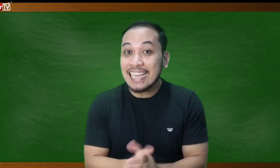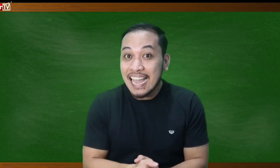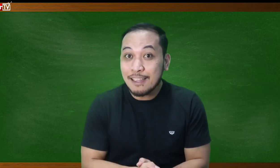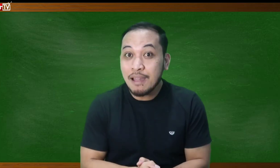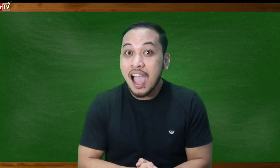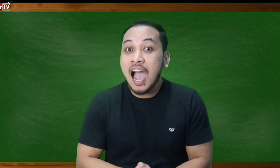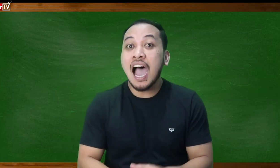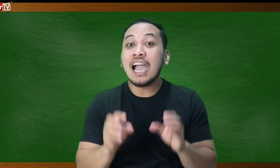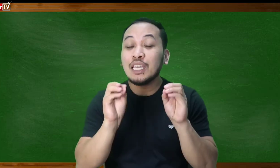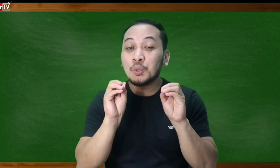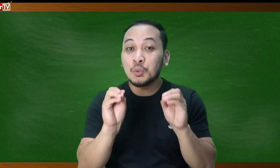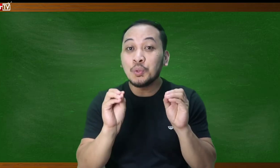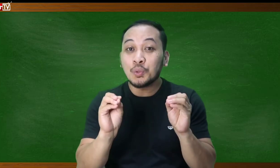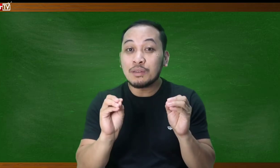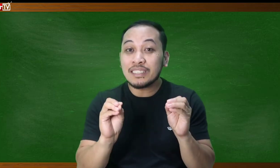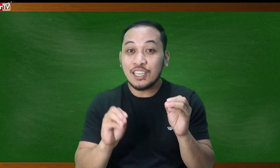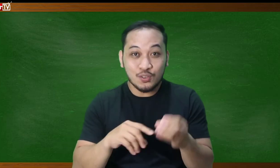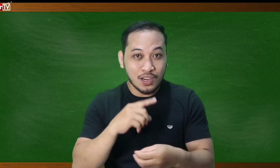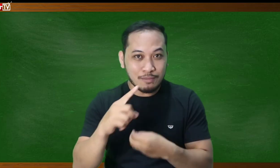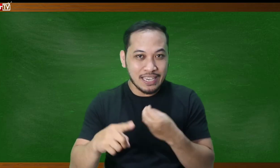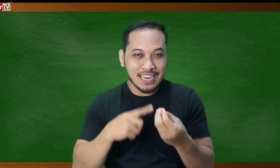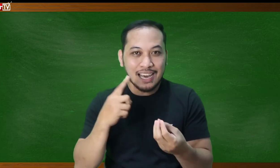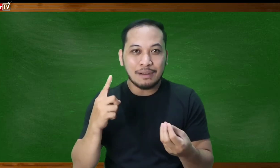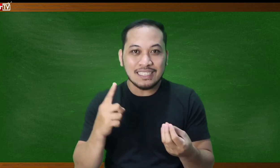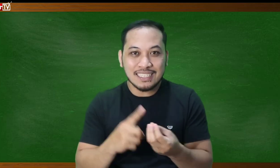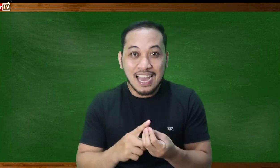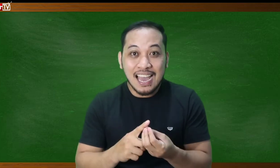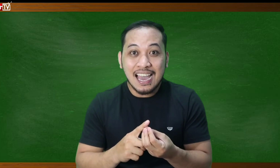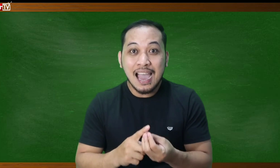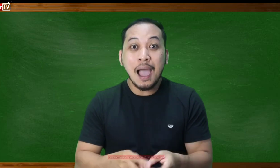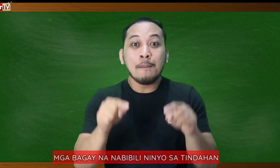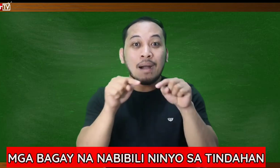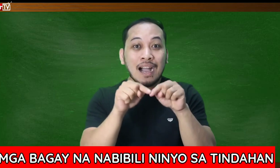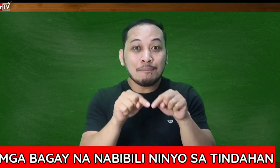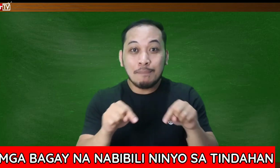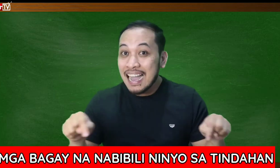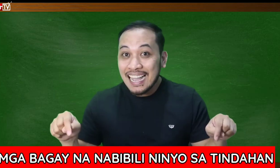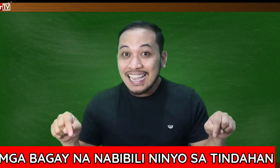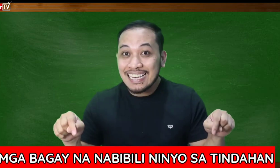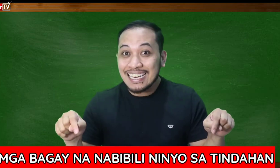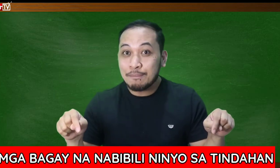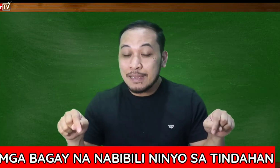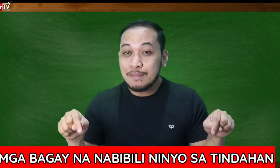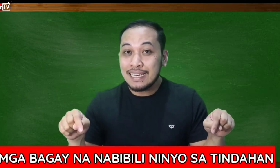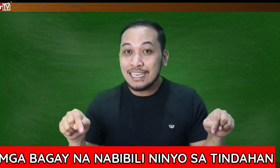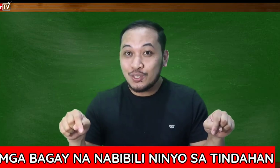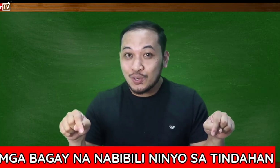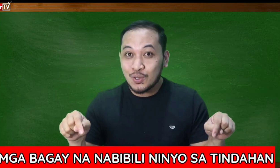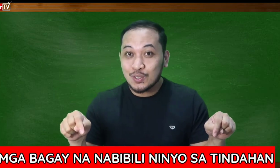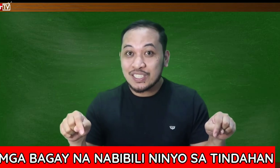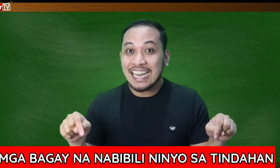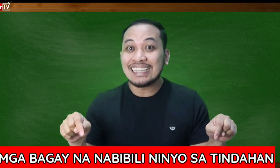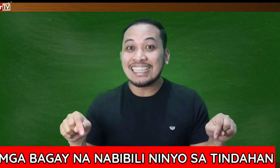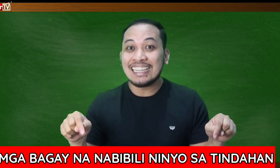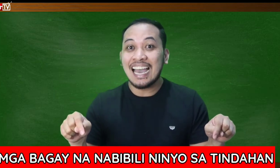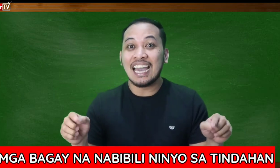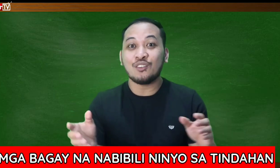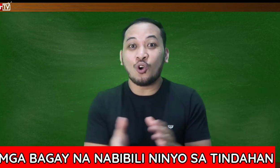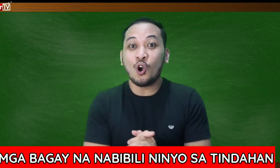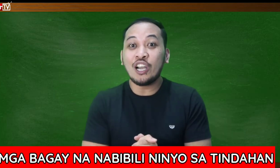time ang ituturo ko naman sa inyo ay may kinalaman sa mga bagay na nabibili ninyo sa tindahan or